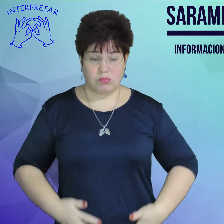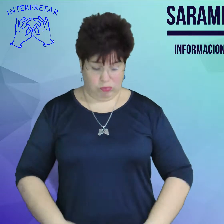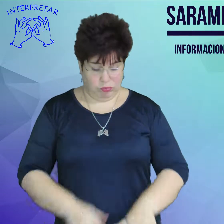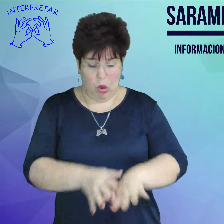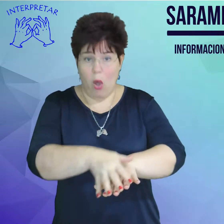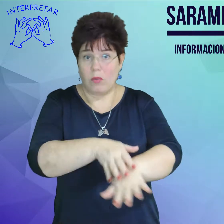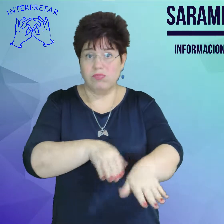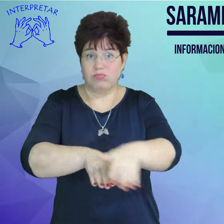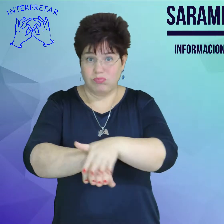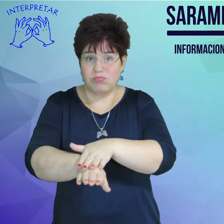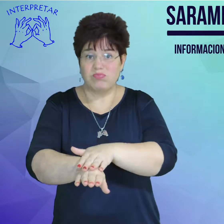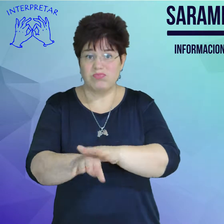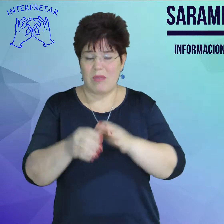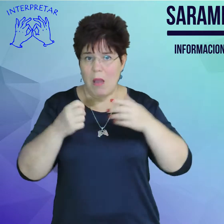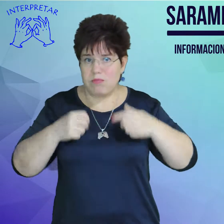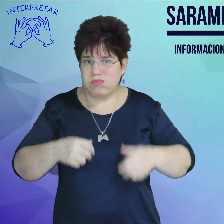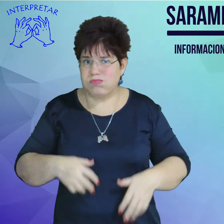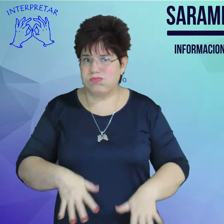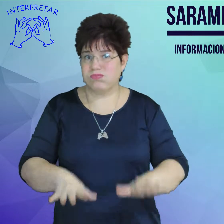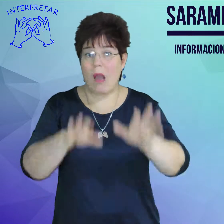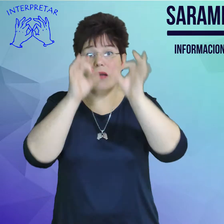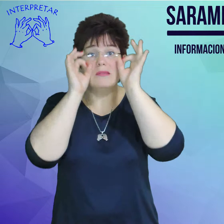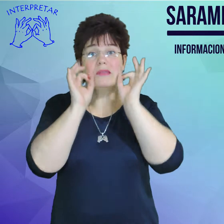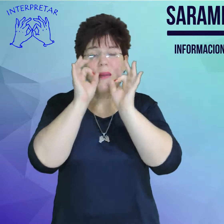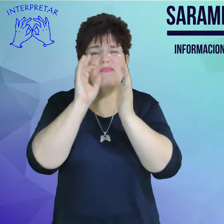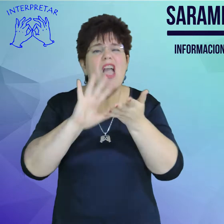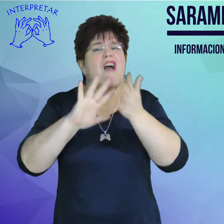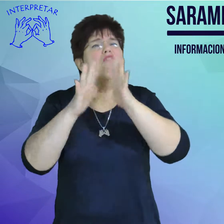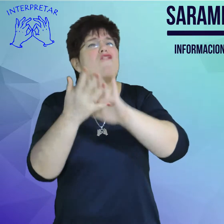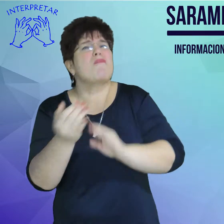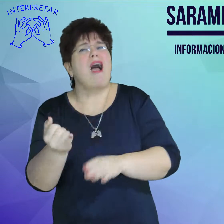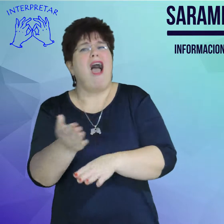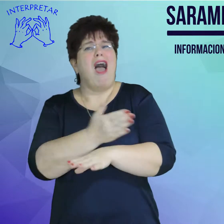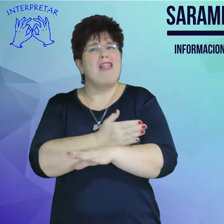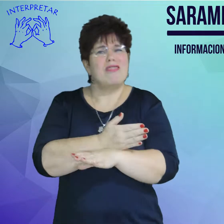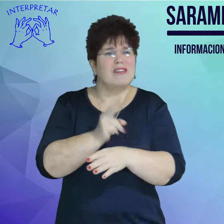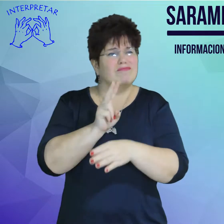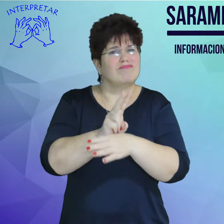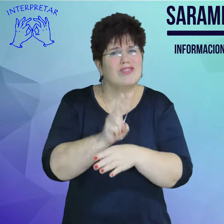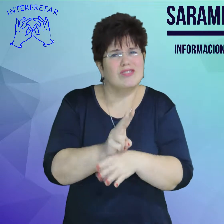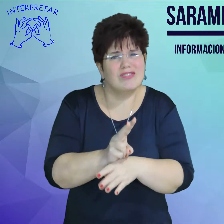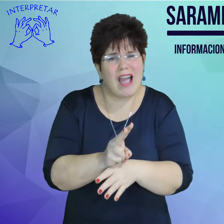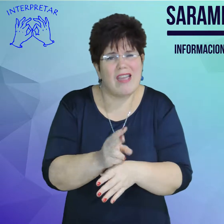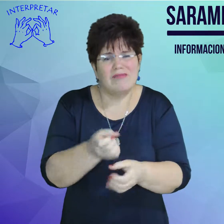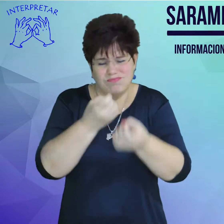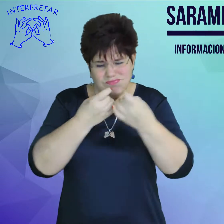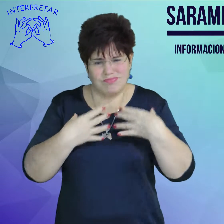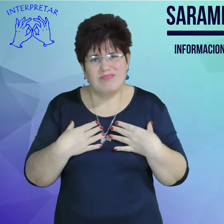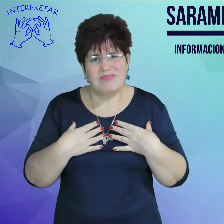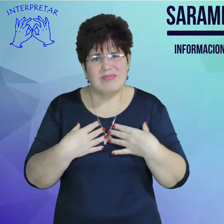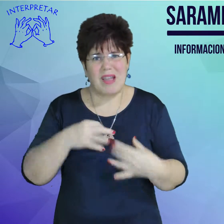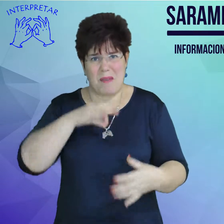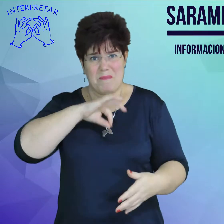¿Cómo podemos prevenir la infección por el sarampión? Evitando por supuesto el contacto con personas enfermas porque pensamos que pueden estarlo,